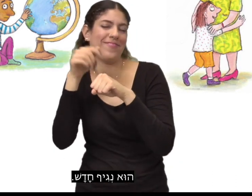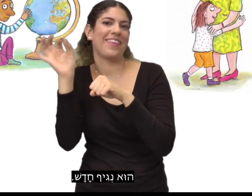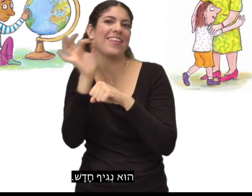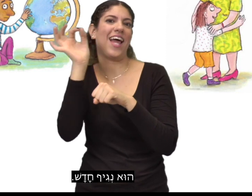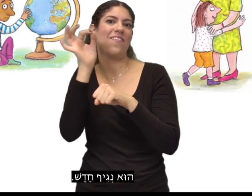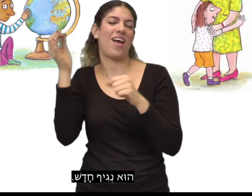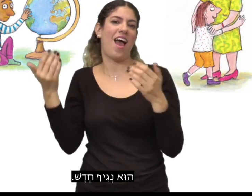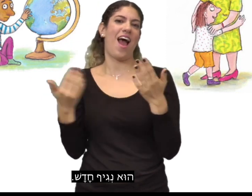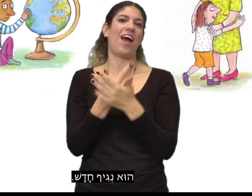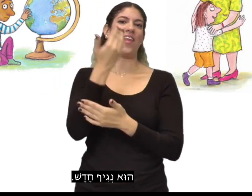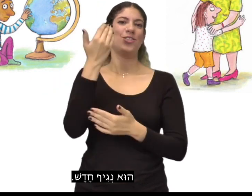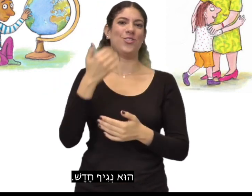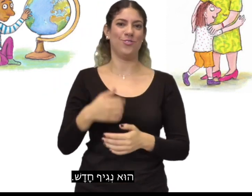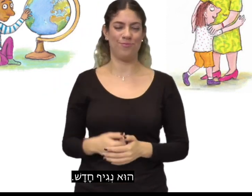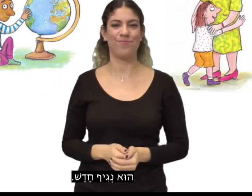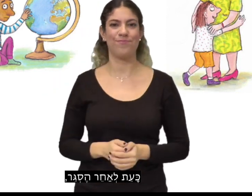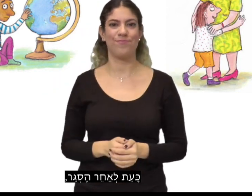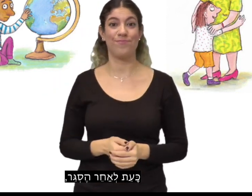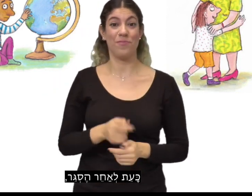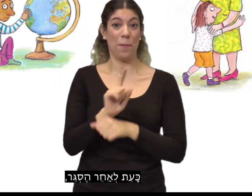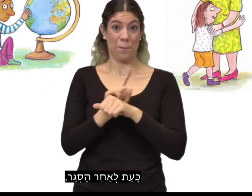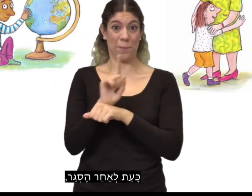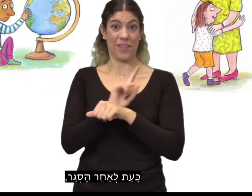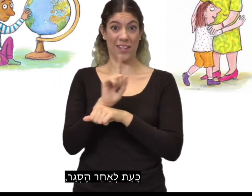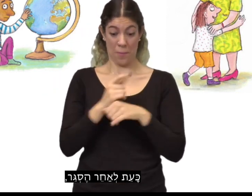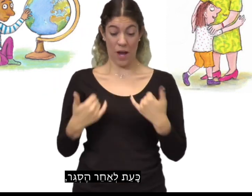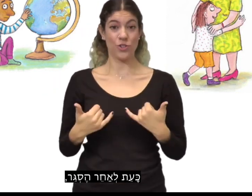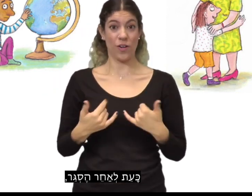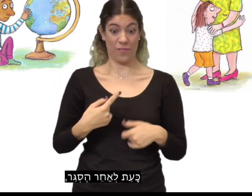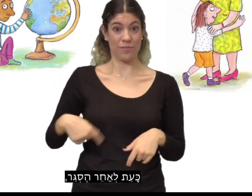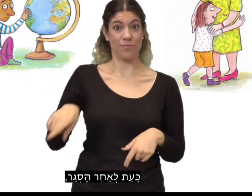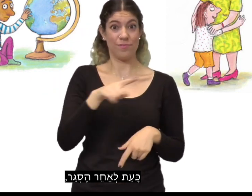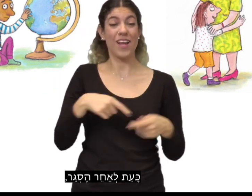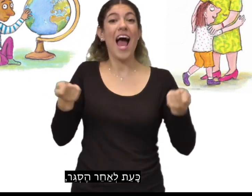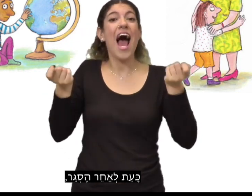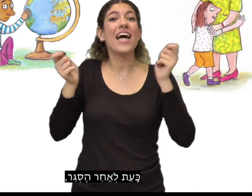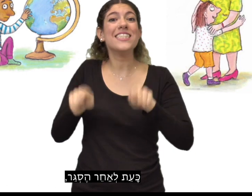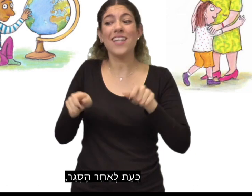הוא נגיף חדש. כעת, לאחר הסגר,